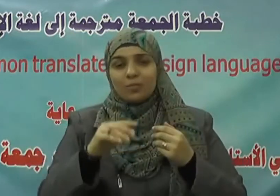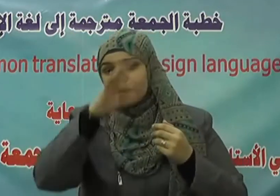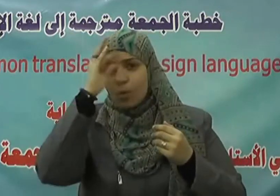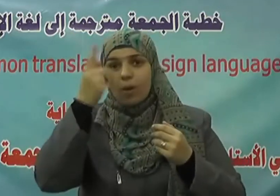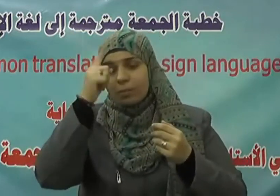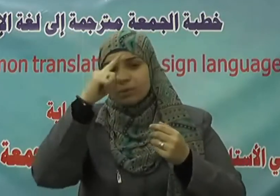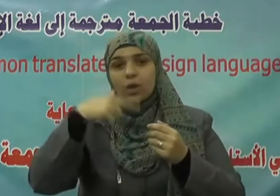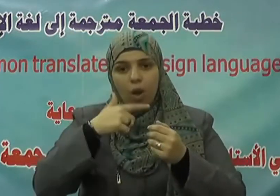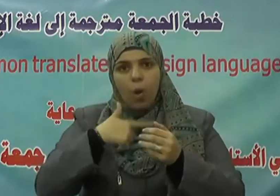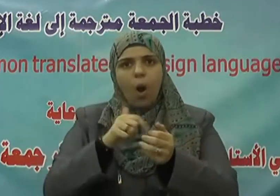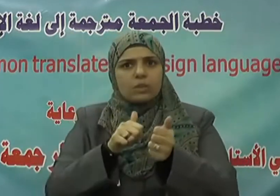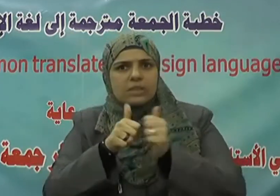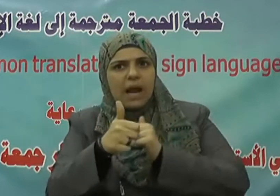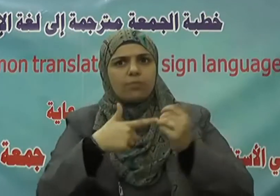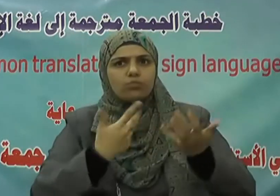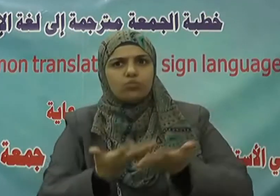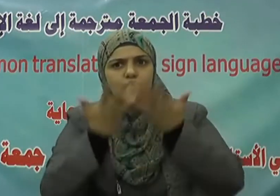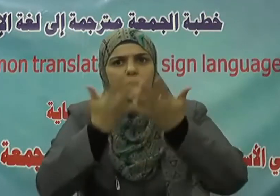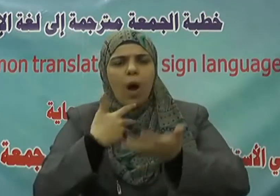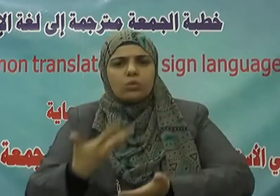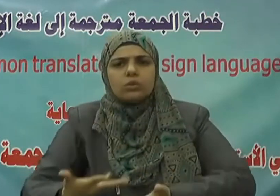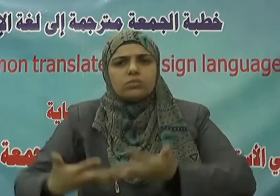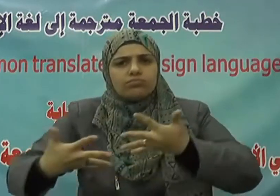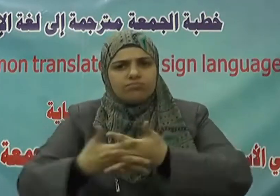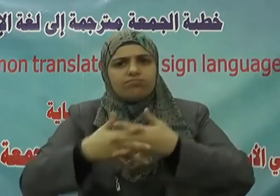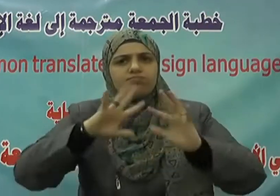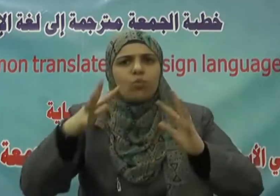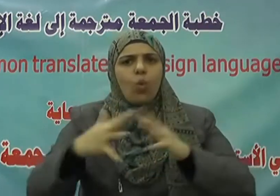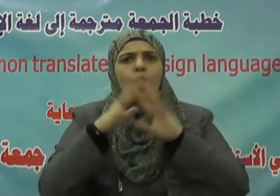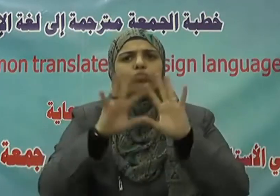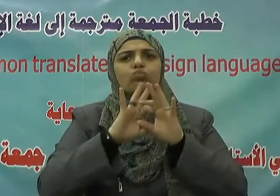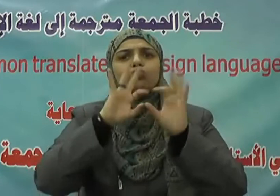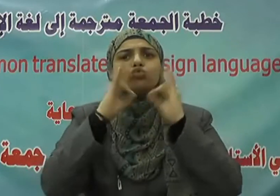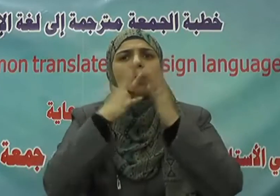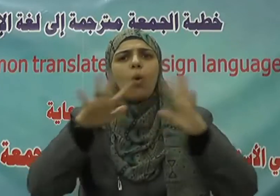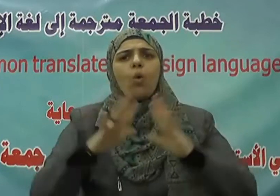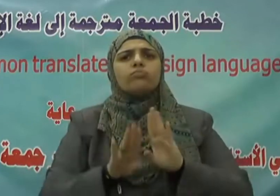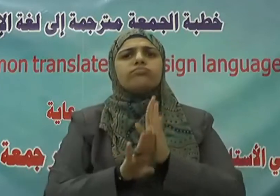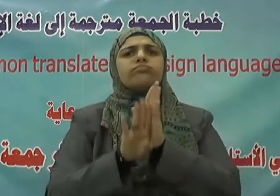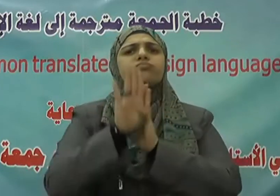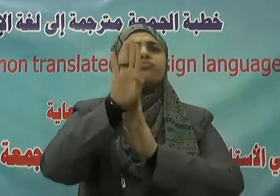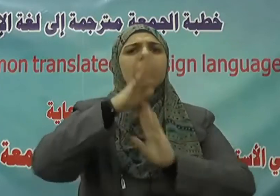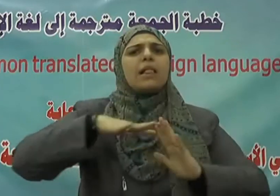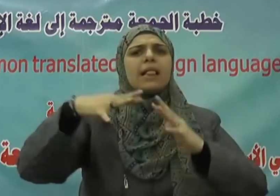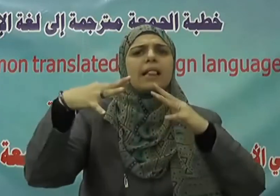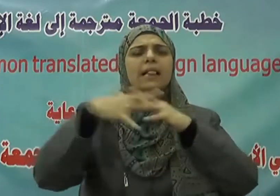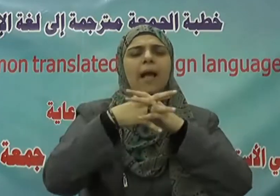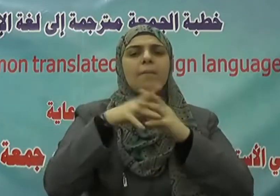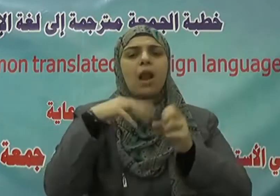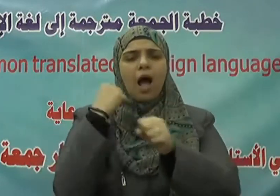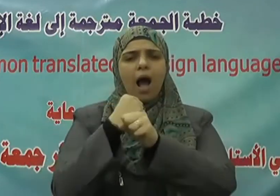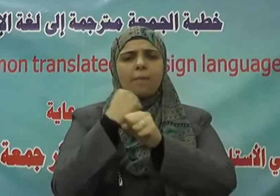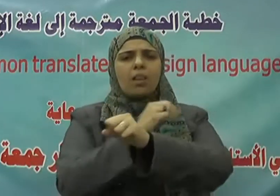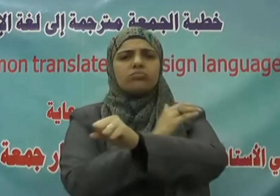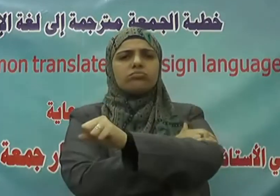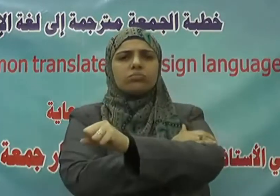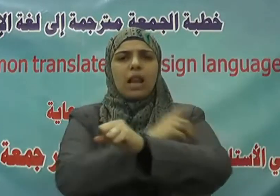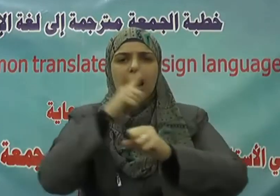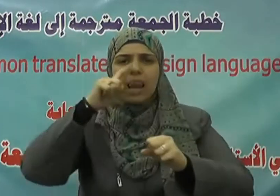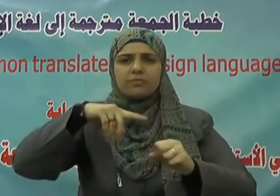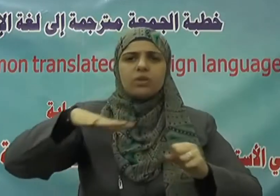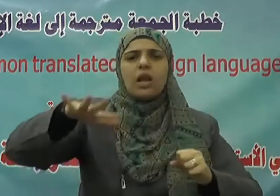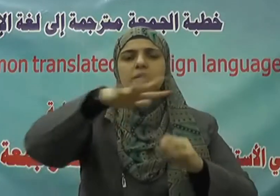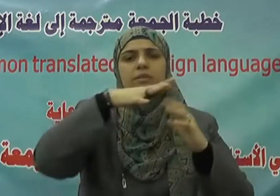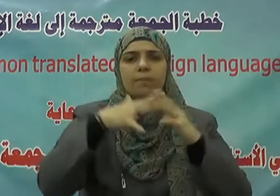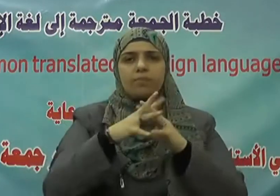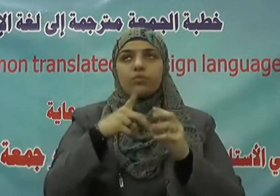في إعلاء قيمة التكافل في المجتمع على قدر وسعه وطاقته ولله